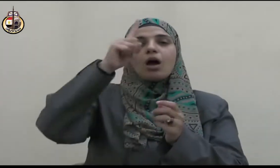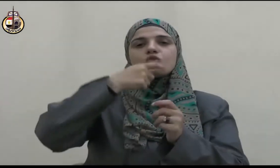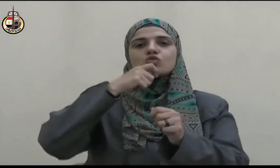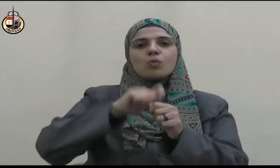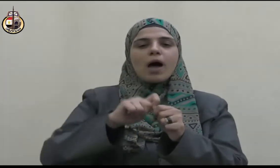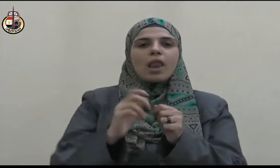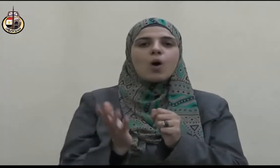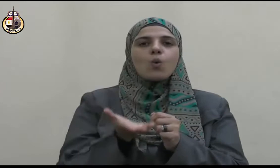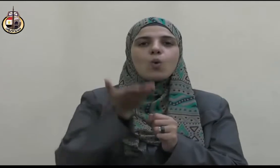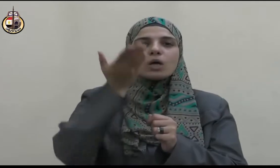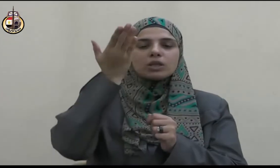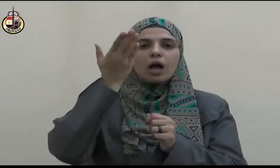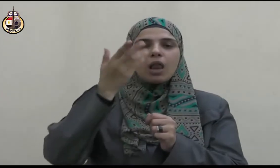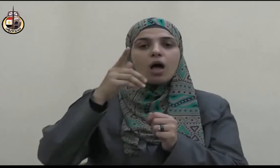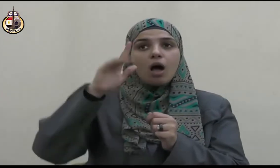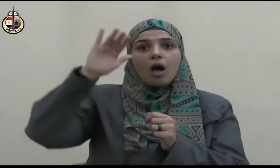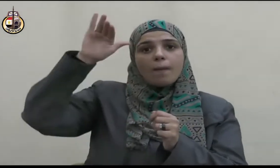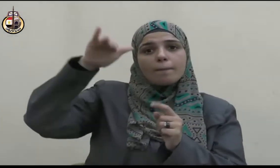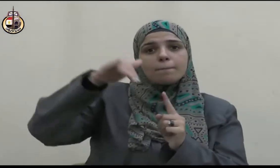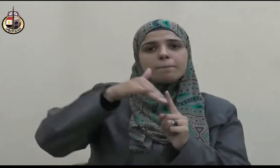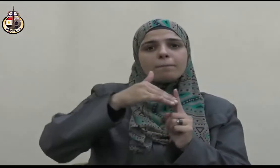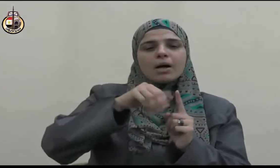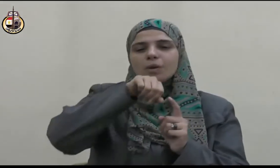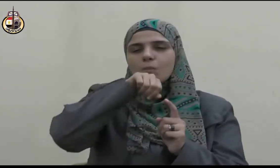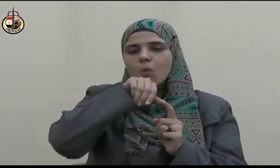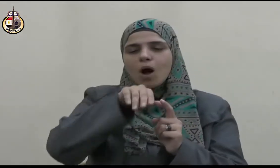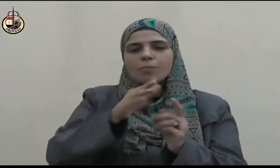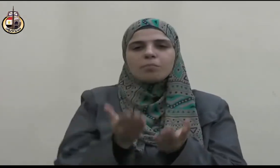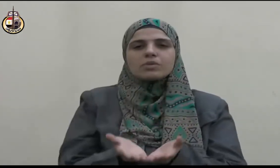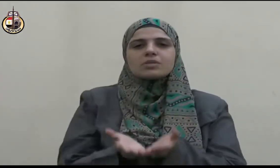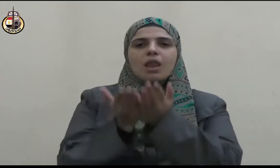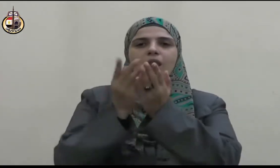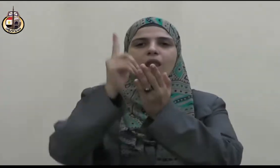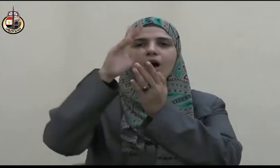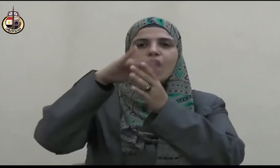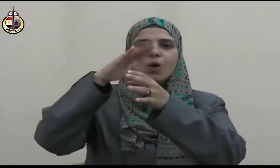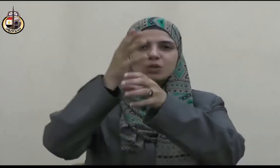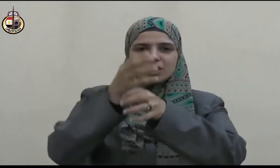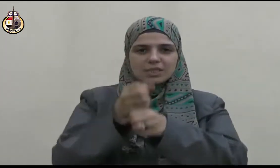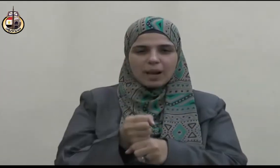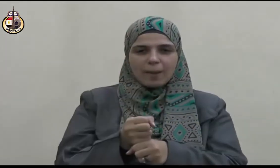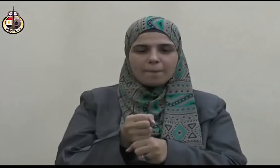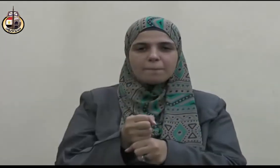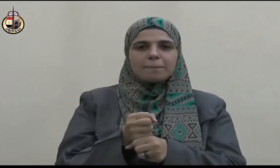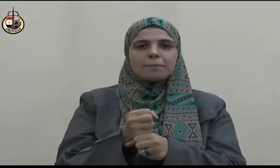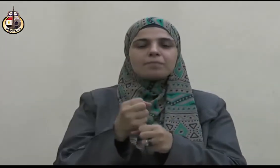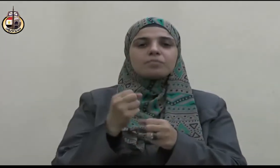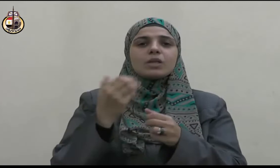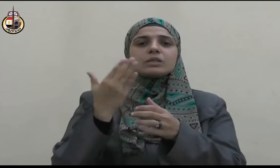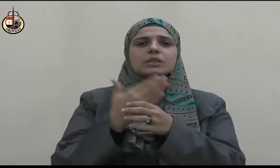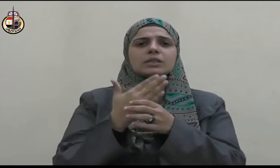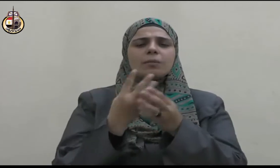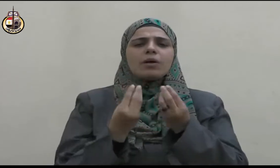الله عليه وسلم هاديا وبشيرا وداعيا إلى الله بإذنه وسراجا منيرا